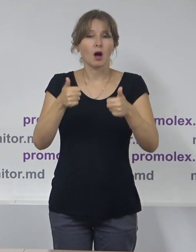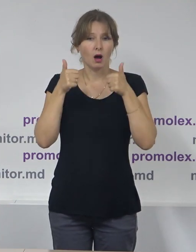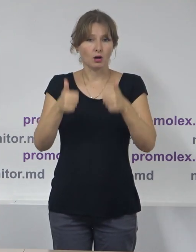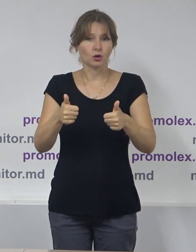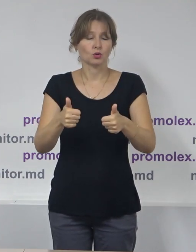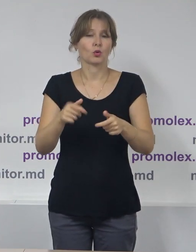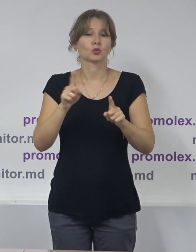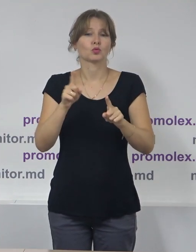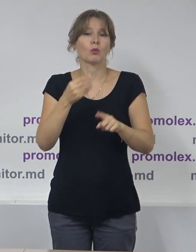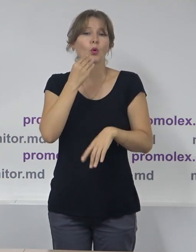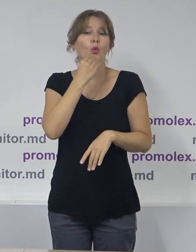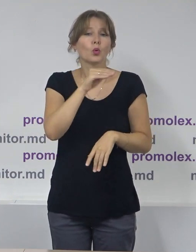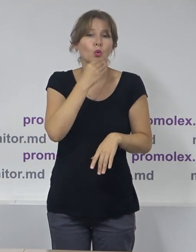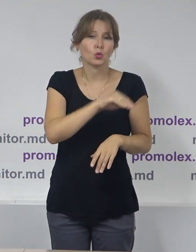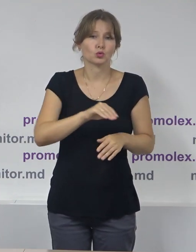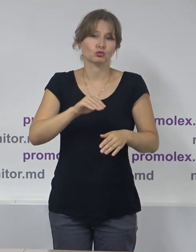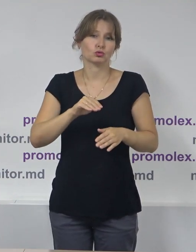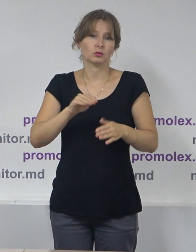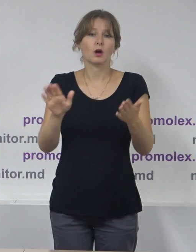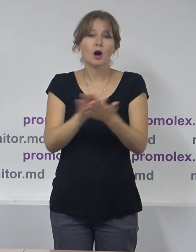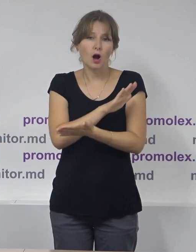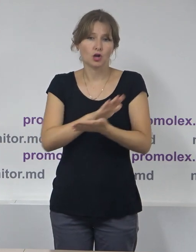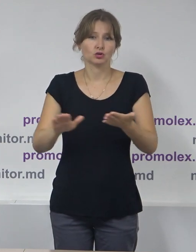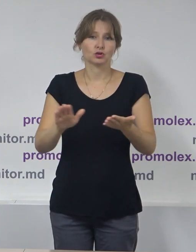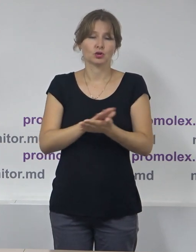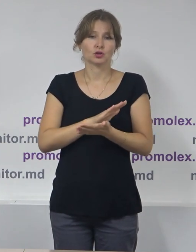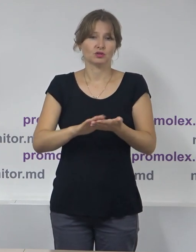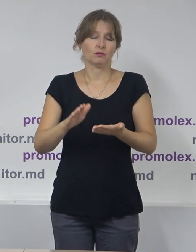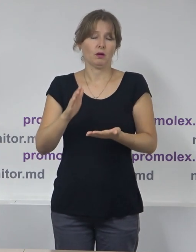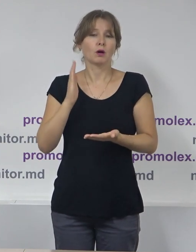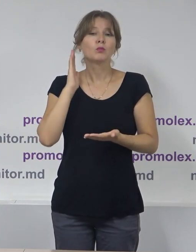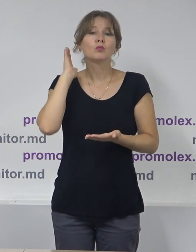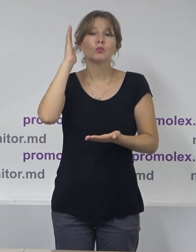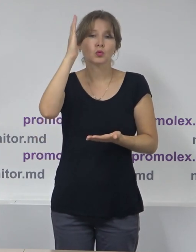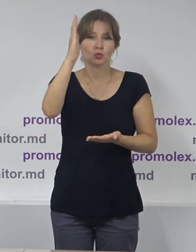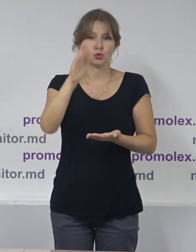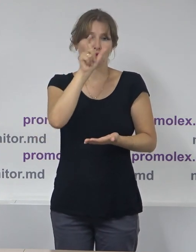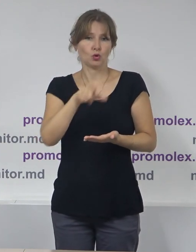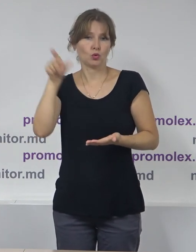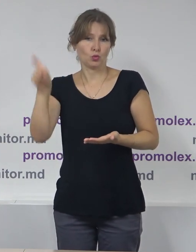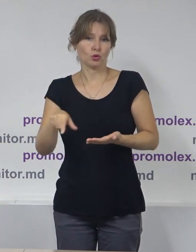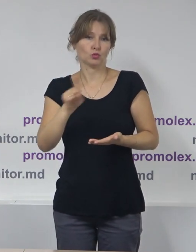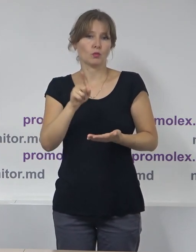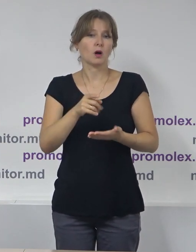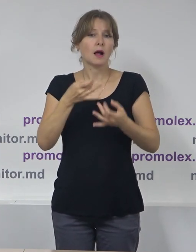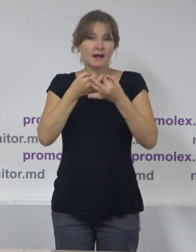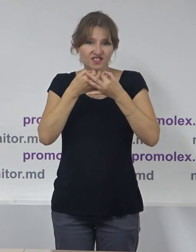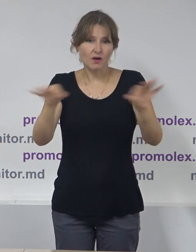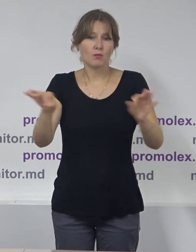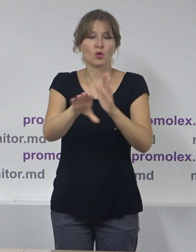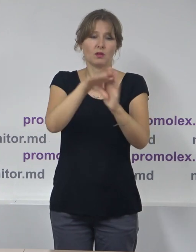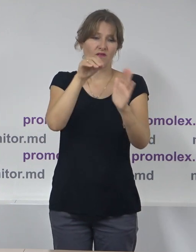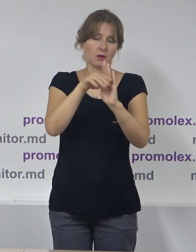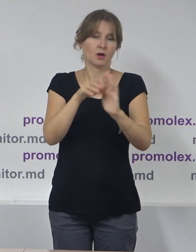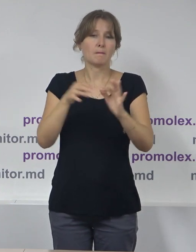contribuie într-un final la realizarea sau la atingerea acelui obiectiv de a avea alegeri libere și corecte în